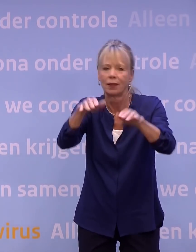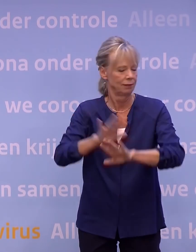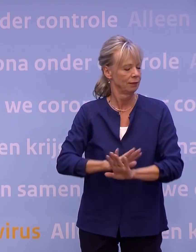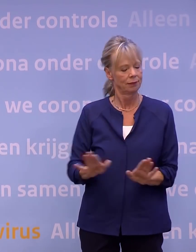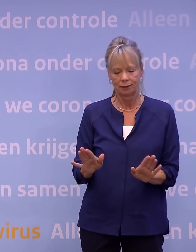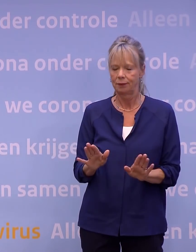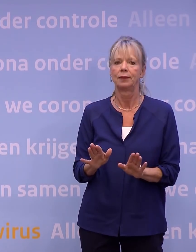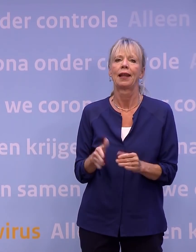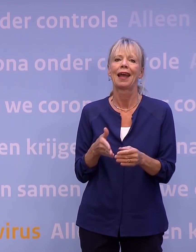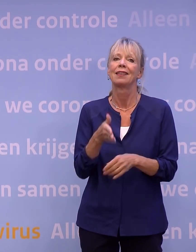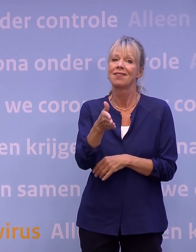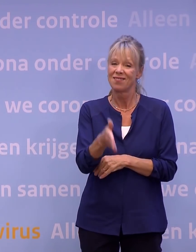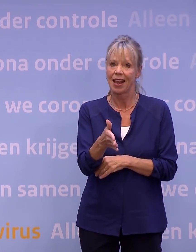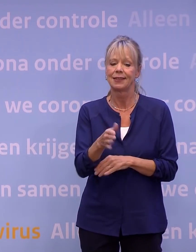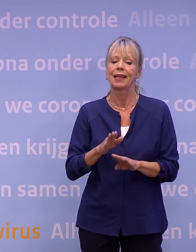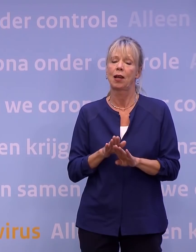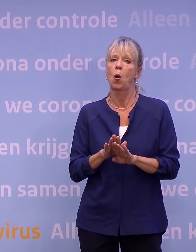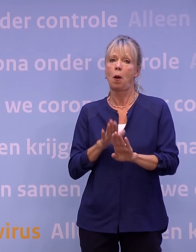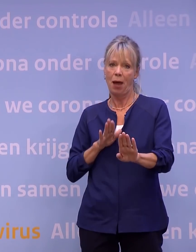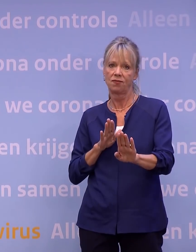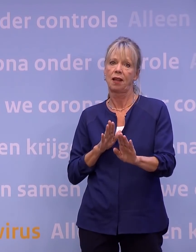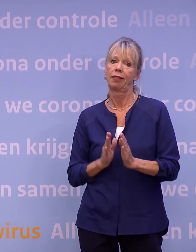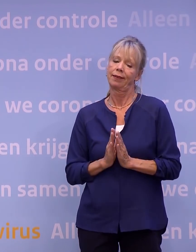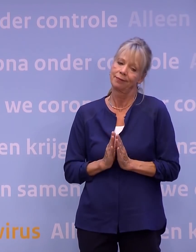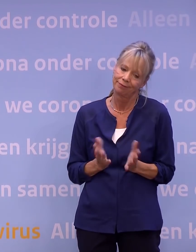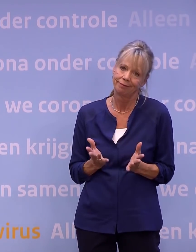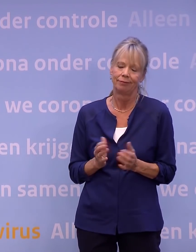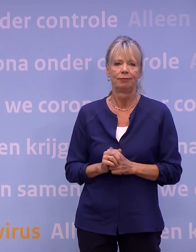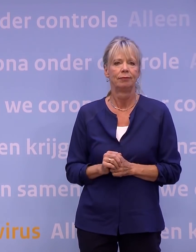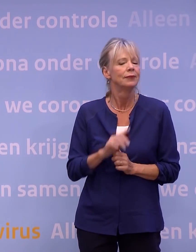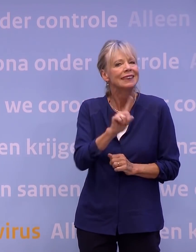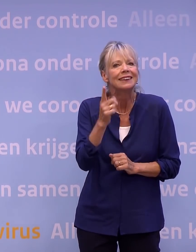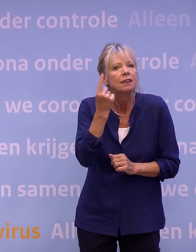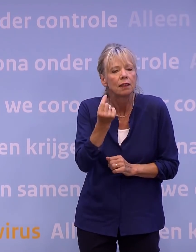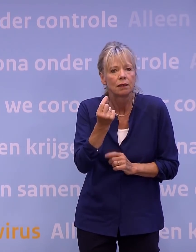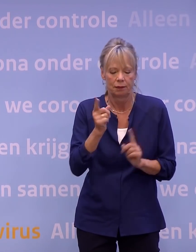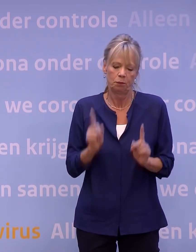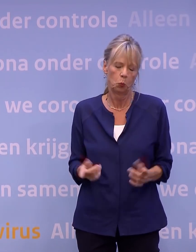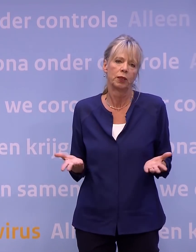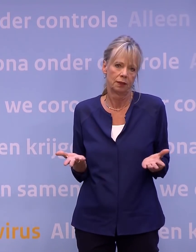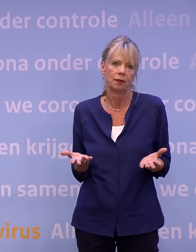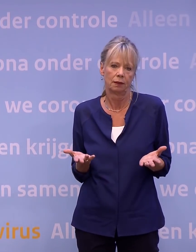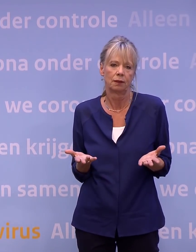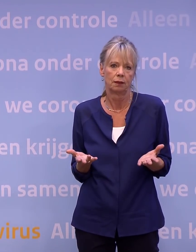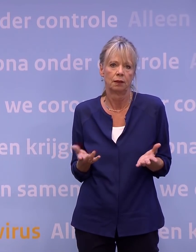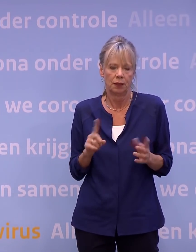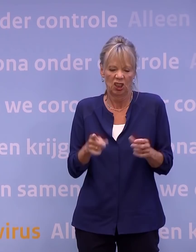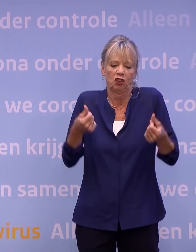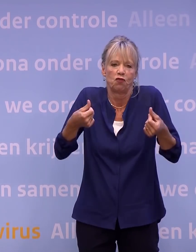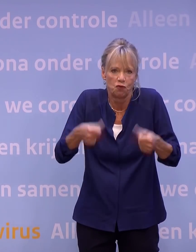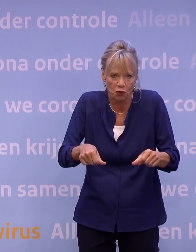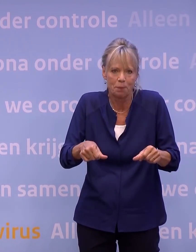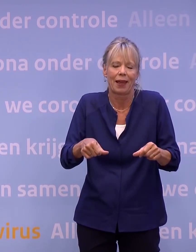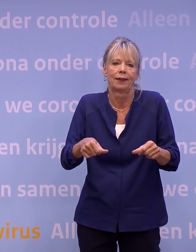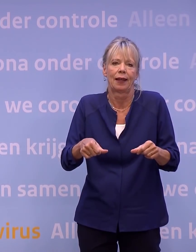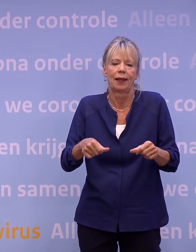op afstand. En ik zeg weer, dat is niet leuk, maar het moet gewoon. Dit is dus een verplichting die